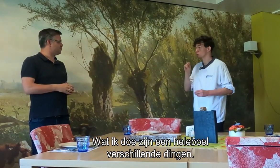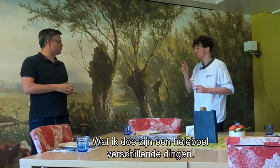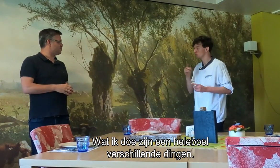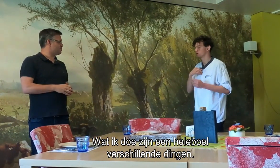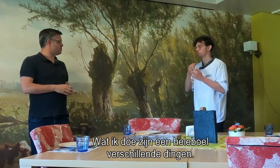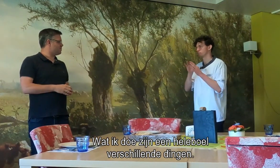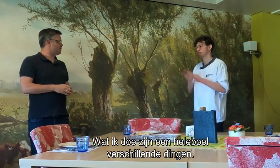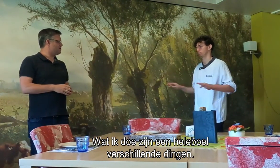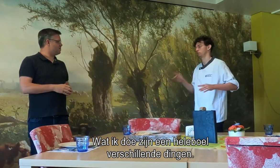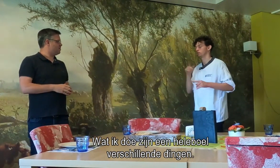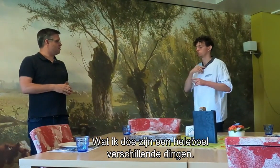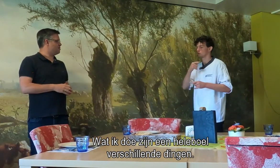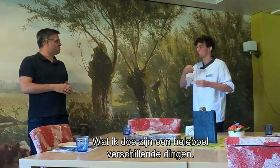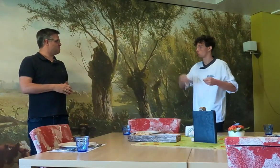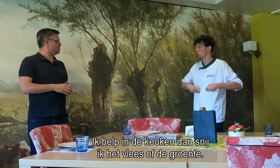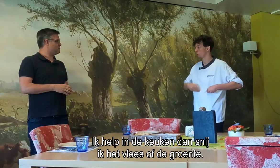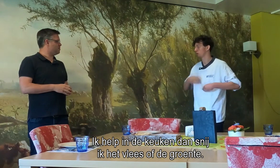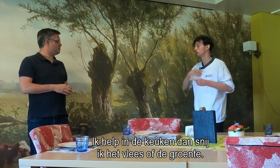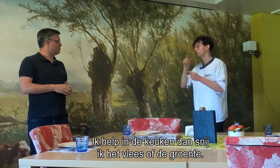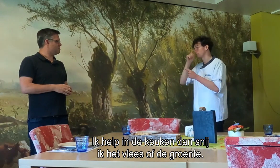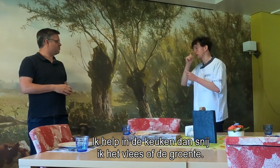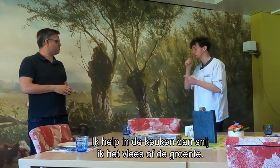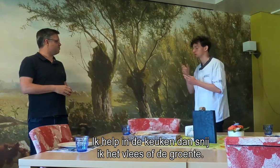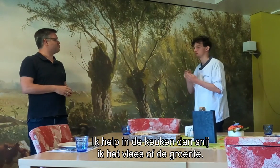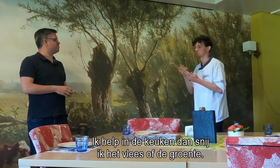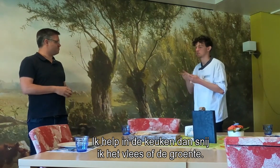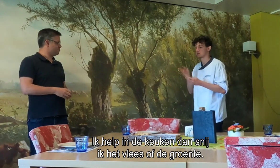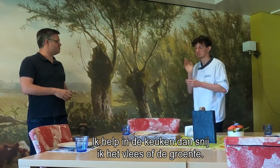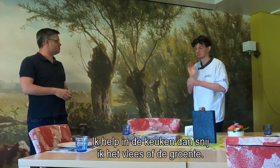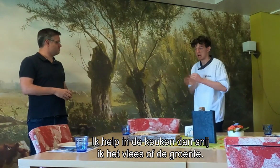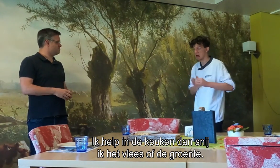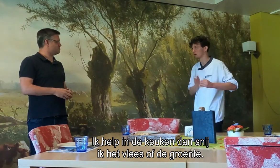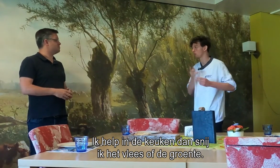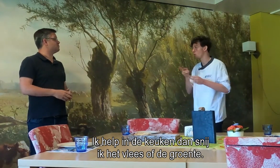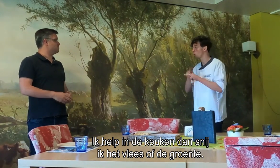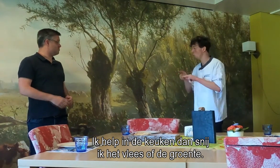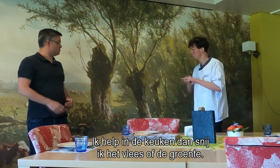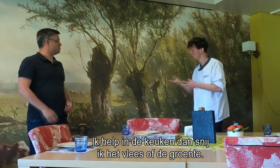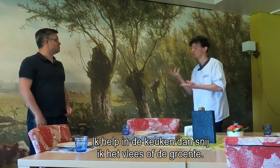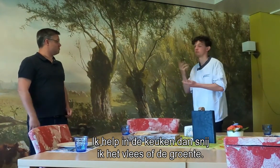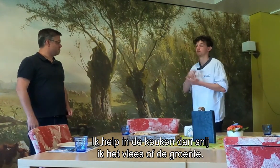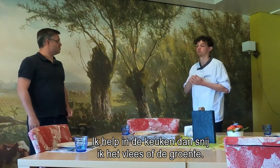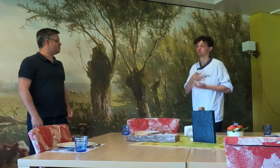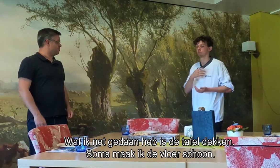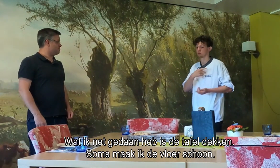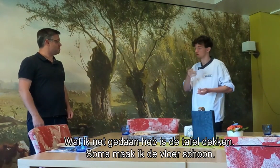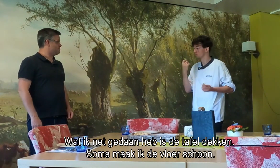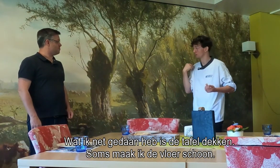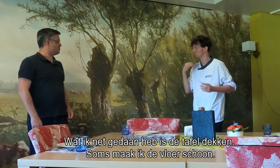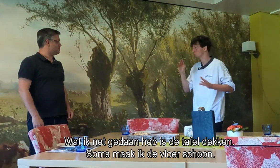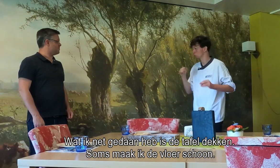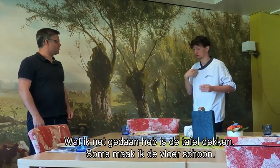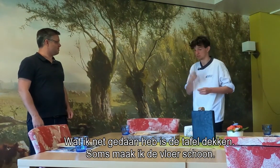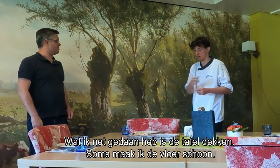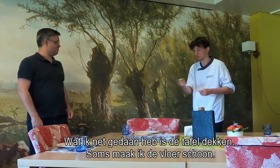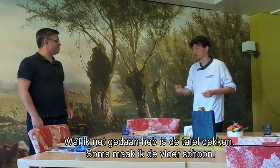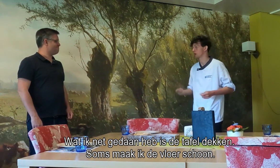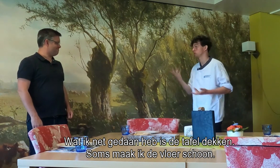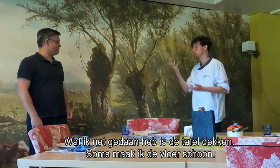Wat ik doe zijn een heleboel verschillende dingen. Ik help in de keuken en dan snij ik het vlees of de groenten. Wat ik net gedaan heb is de tafel dekken.